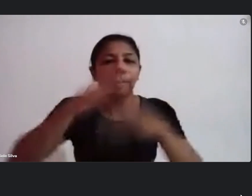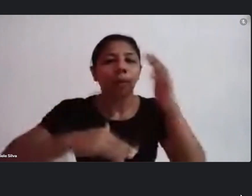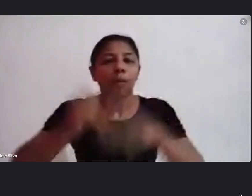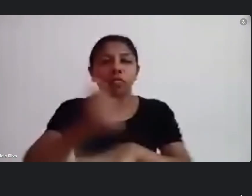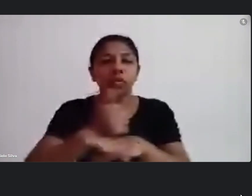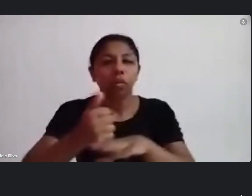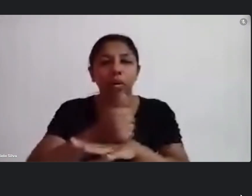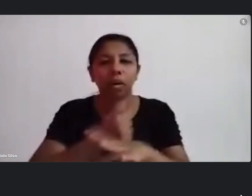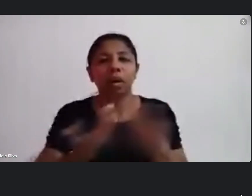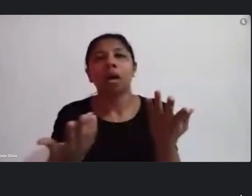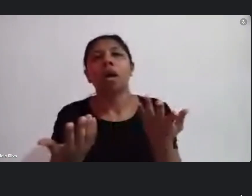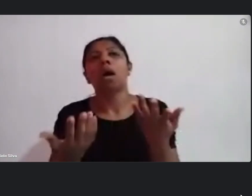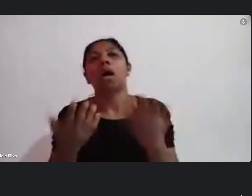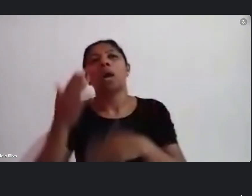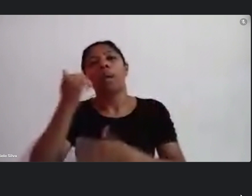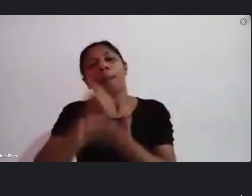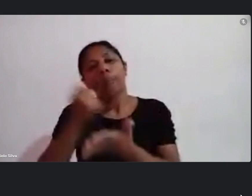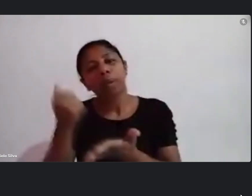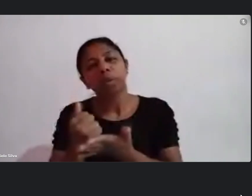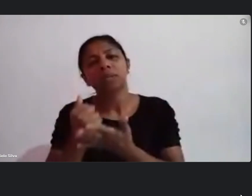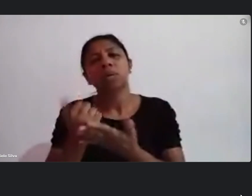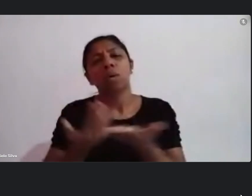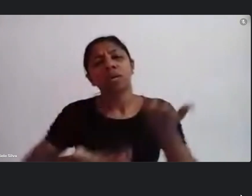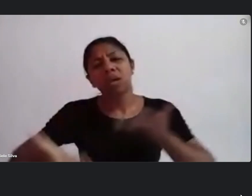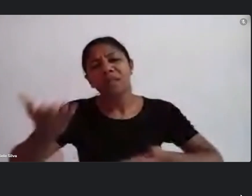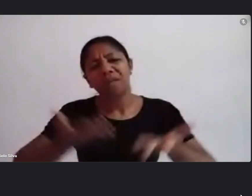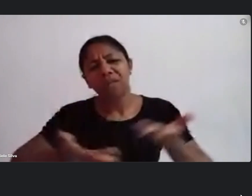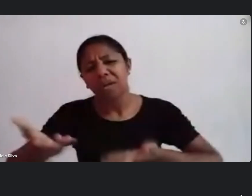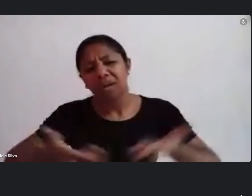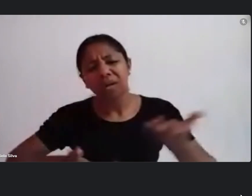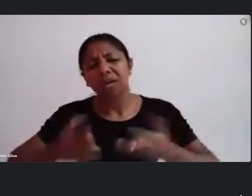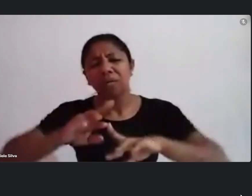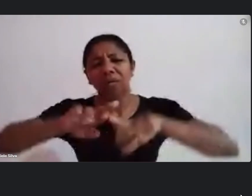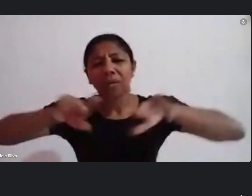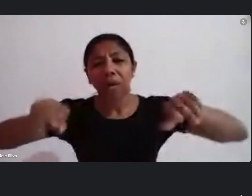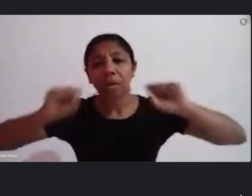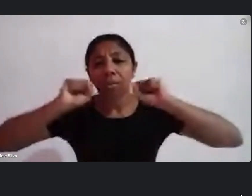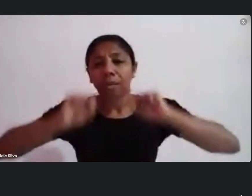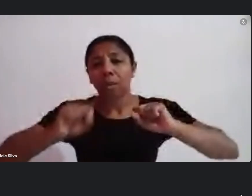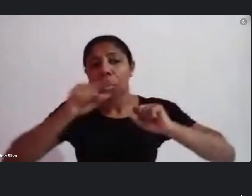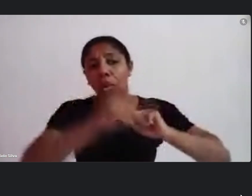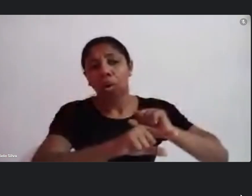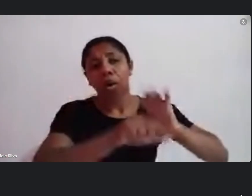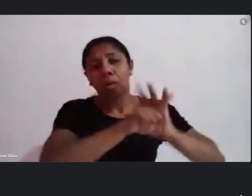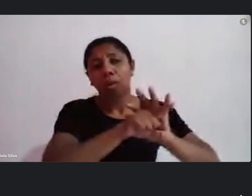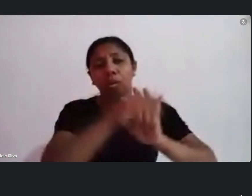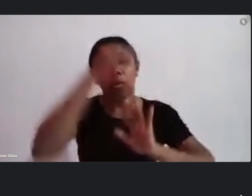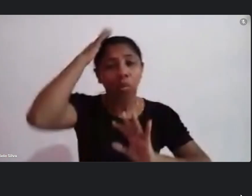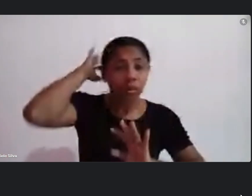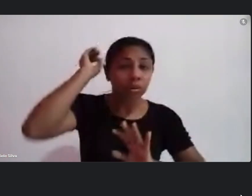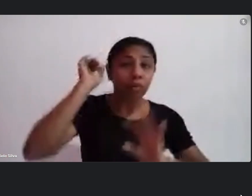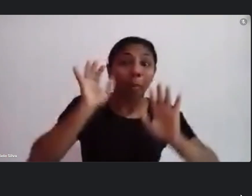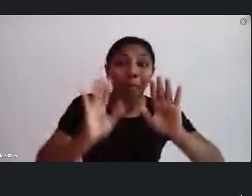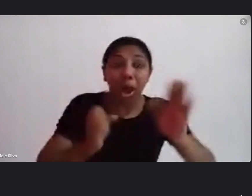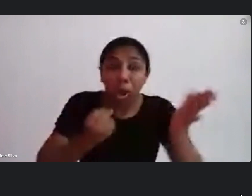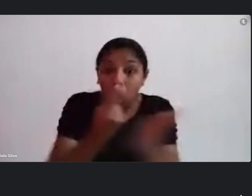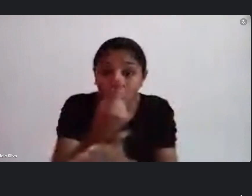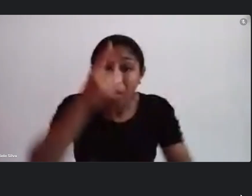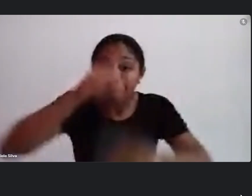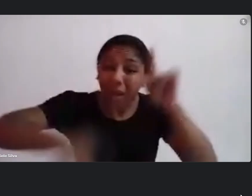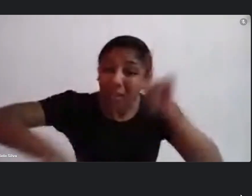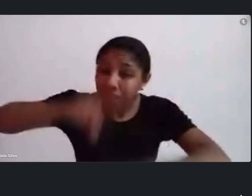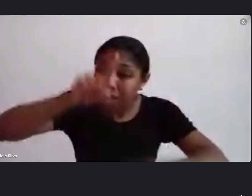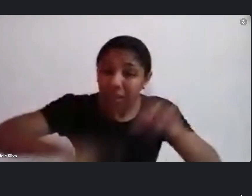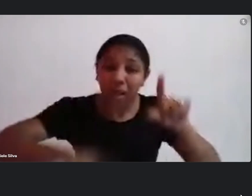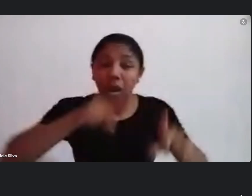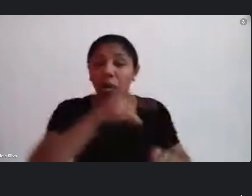de serviços diversos podem ser feitos pela Paula Gustavo mas equipamentos estruturantes o estado não